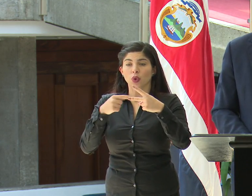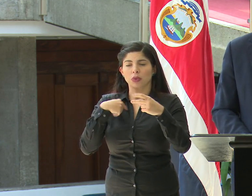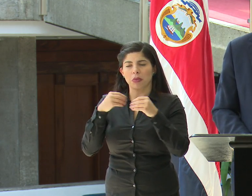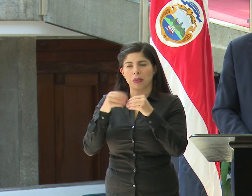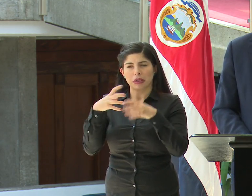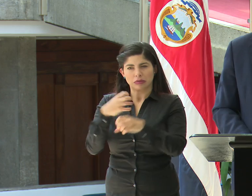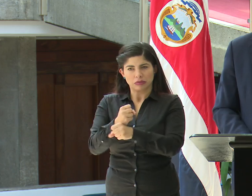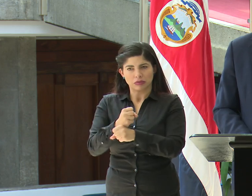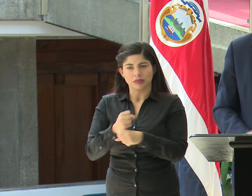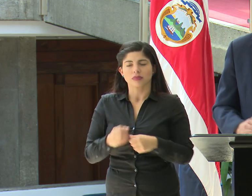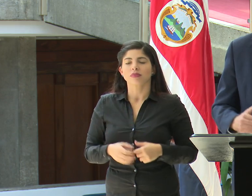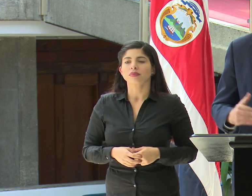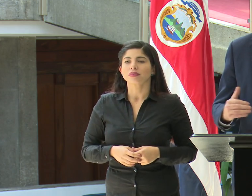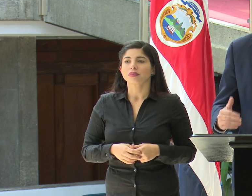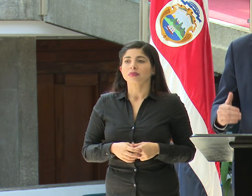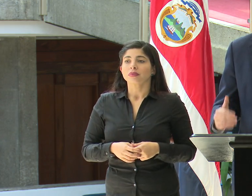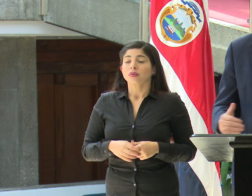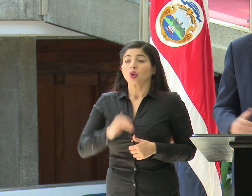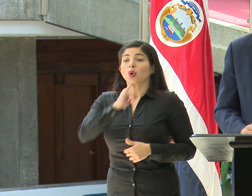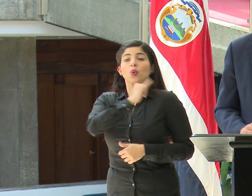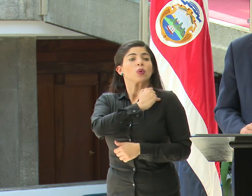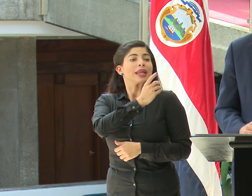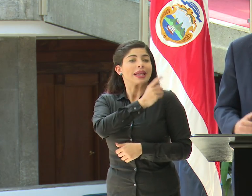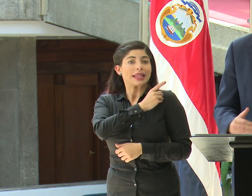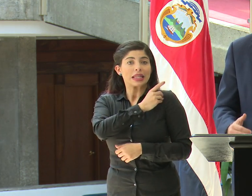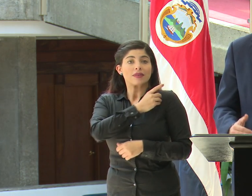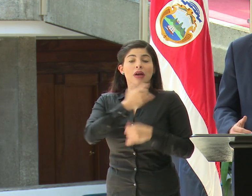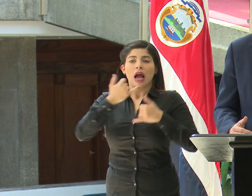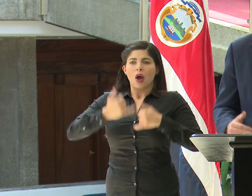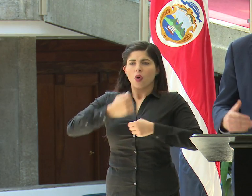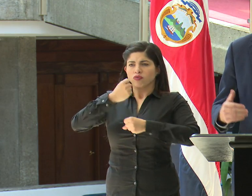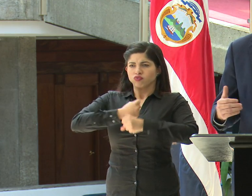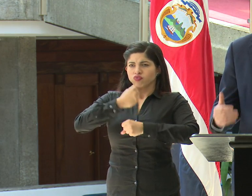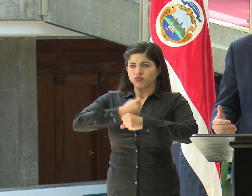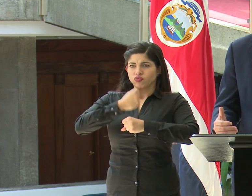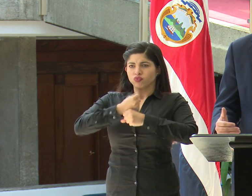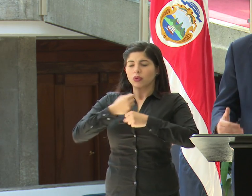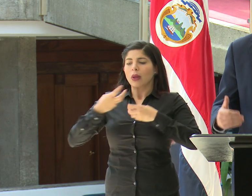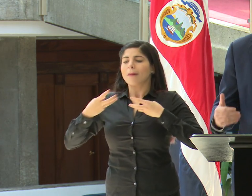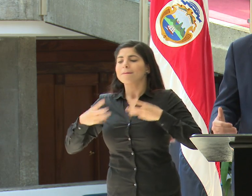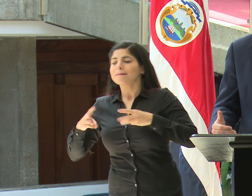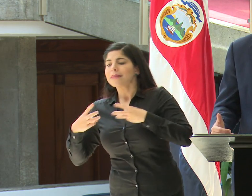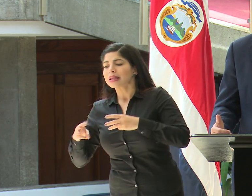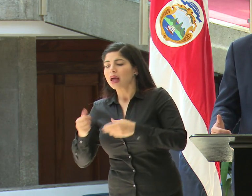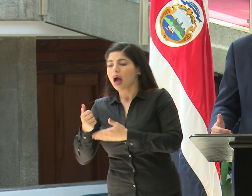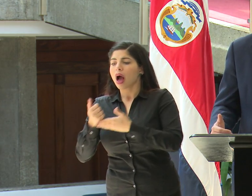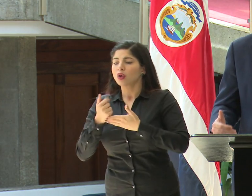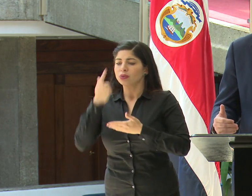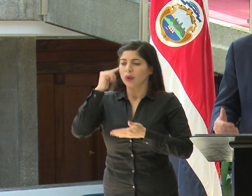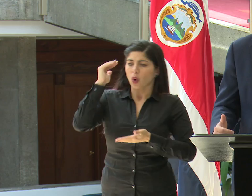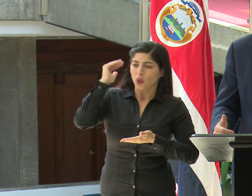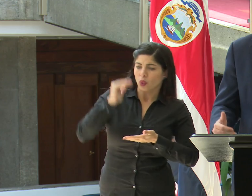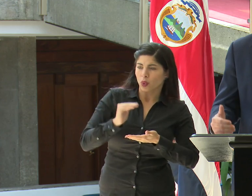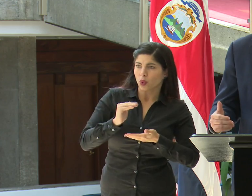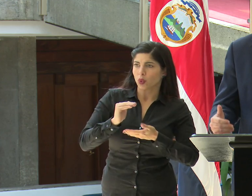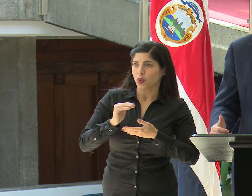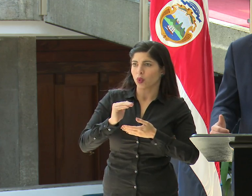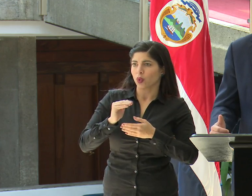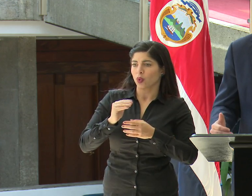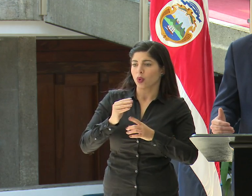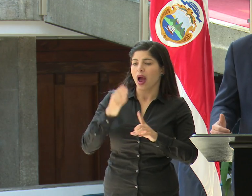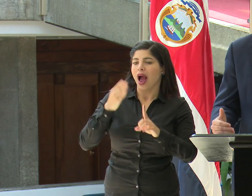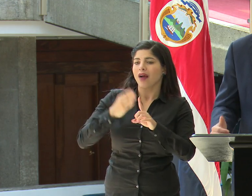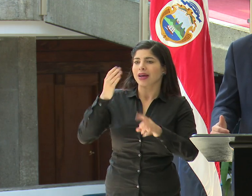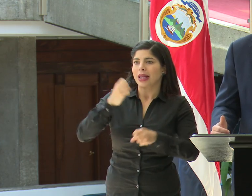a hacer más breve, es que en la Junta Directiva estamos trabajando sobre medidas que mitiguen el efecto sobre el